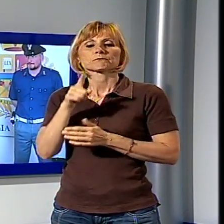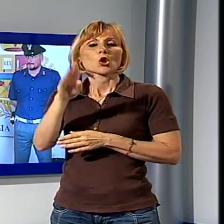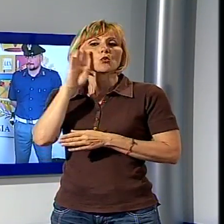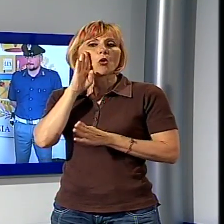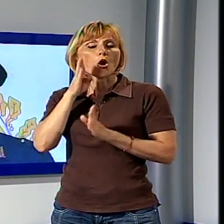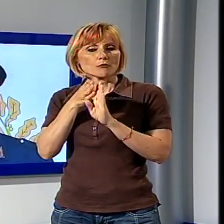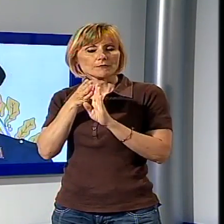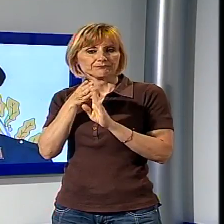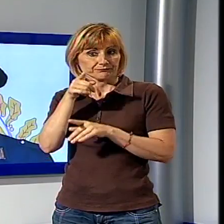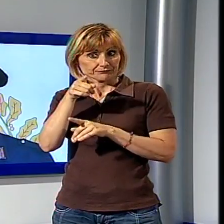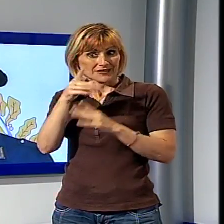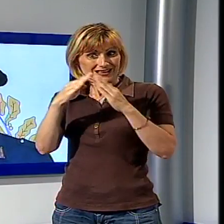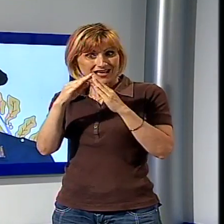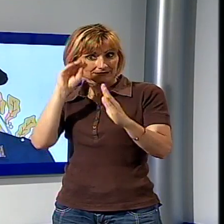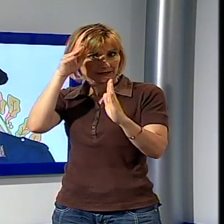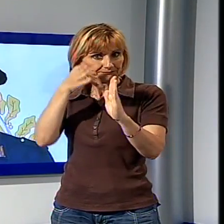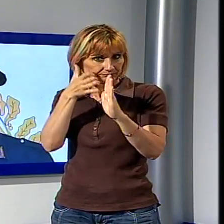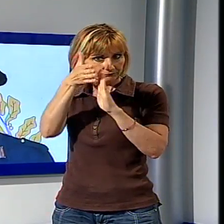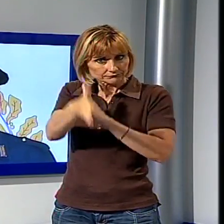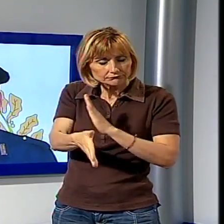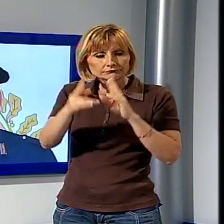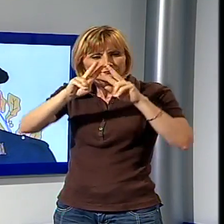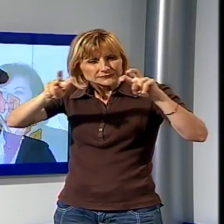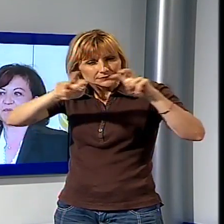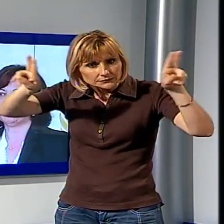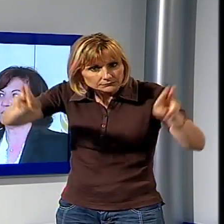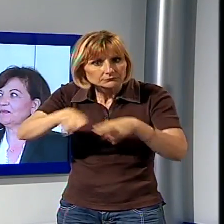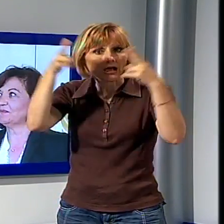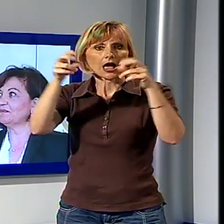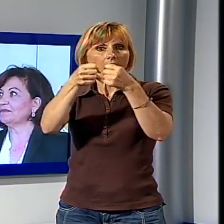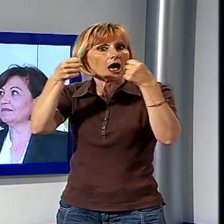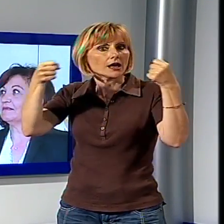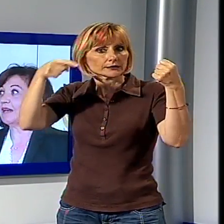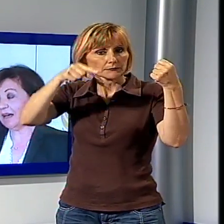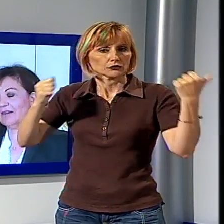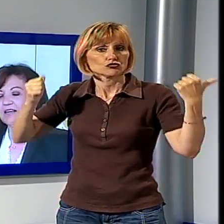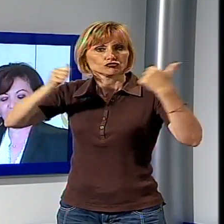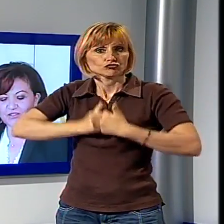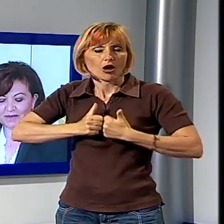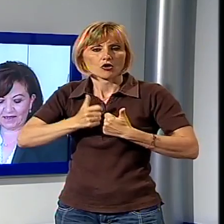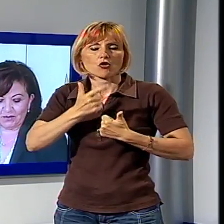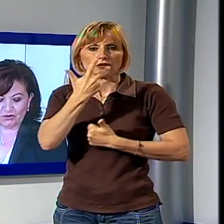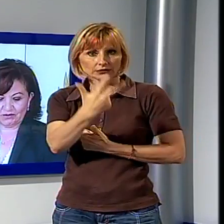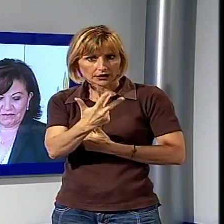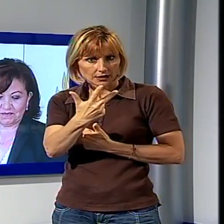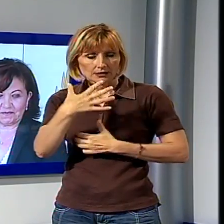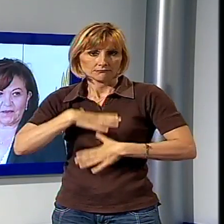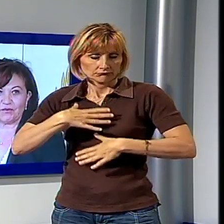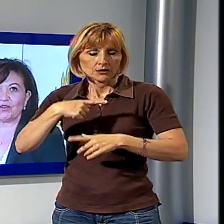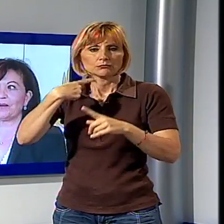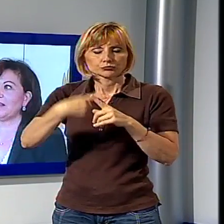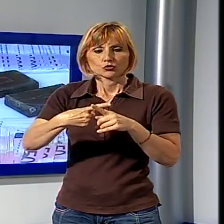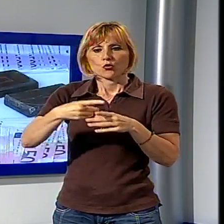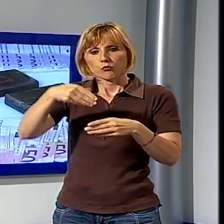nella camera da letto dell'uomo nell'abitazione dove viveva hanno trovato oltre abiti una busta